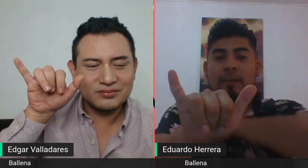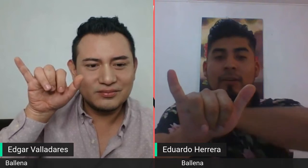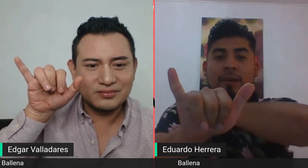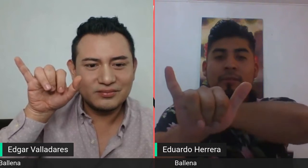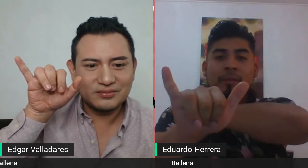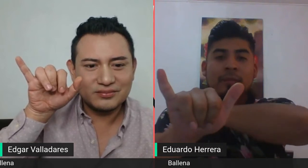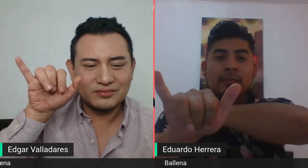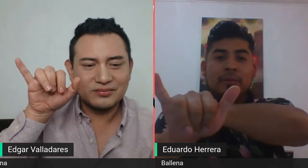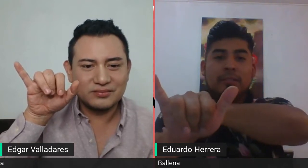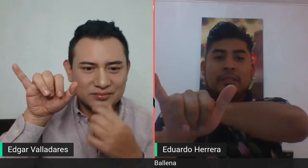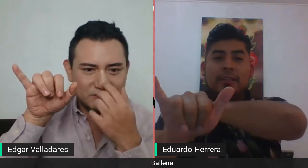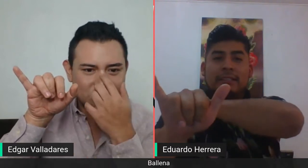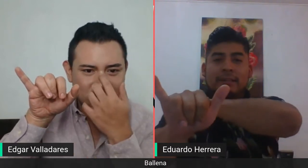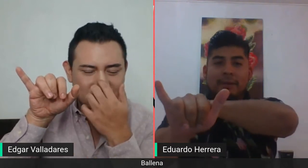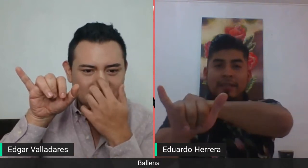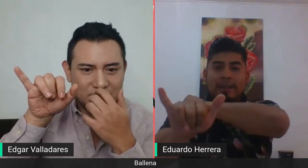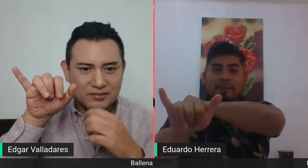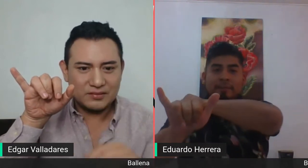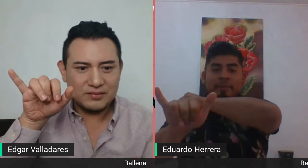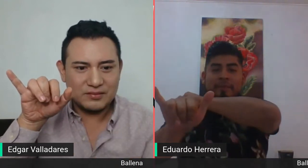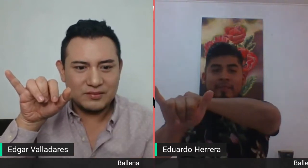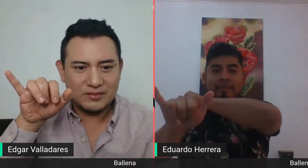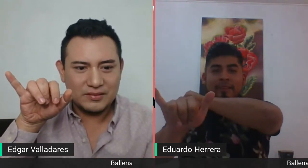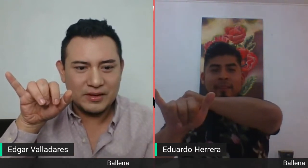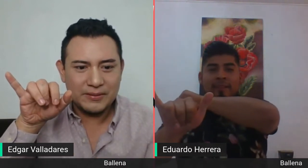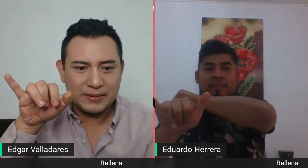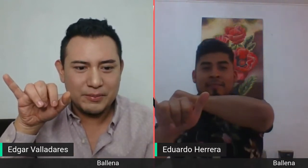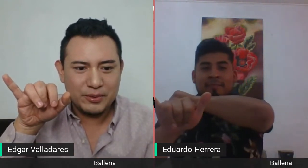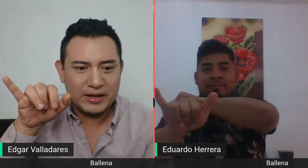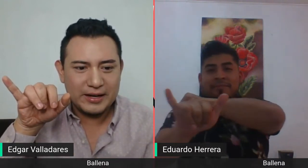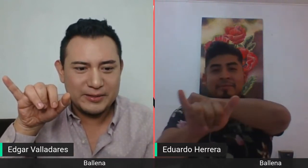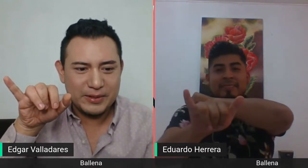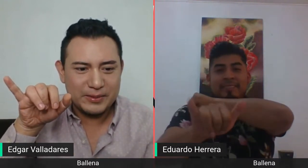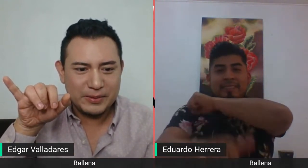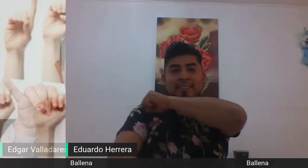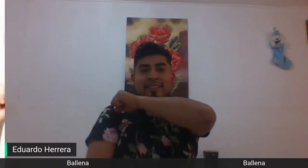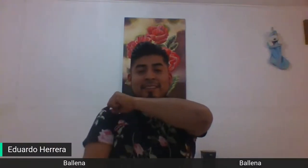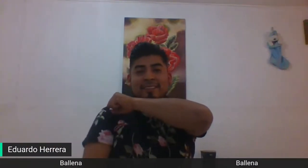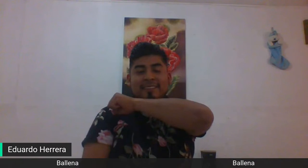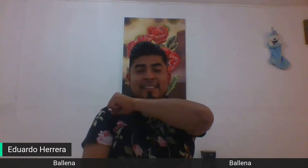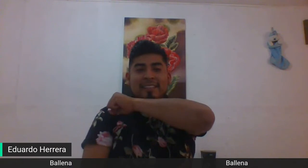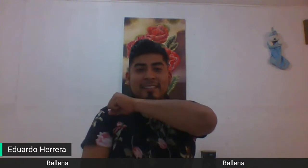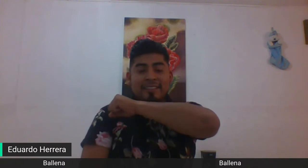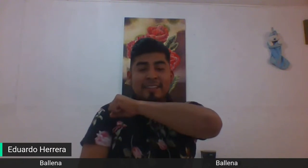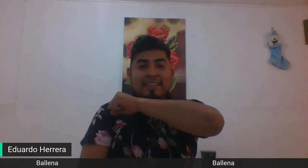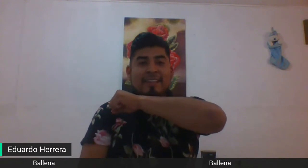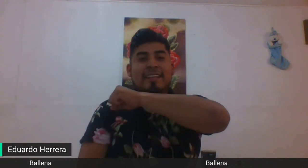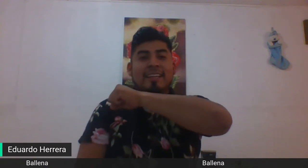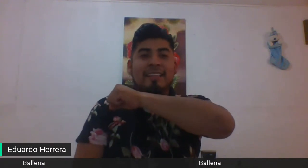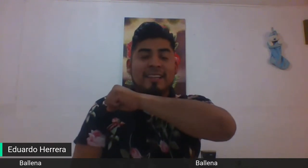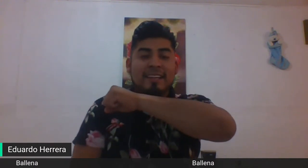Colocamos la mano posterior de esta manera. A ver, te pongo en grande. Espera. Ahí estás. Sí. Ya está.